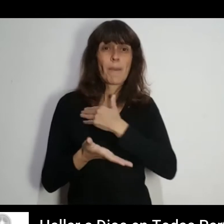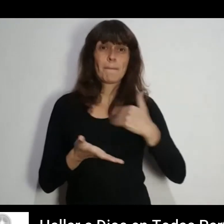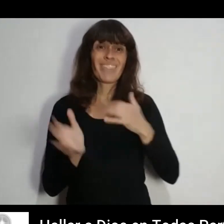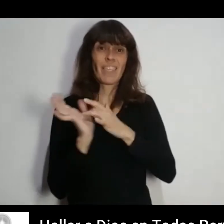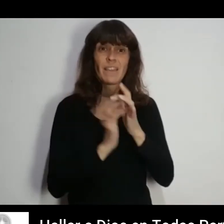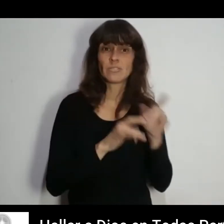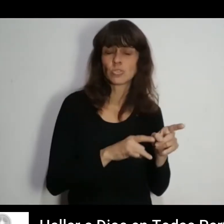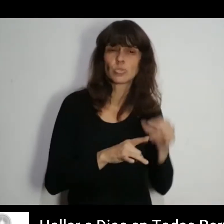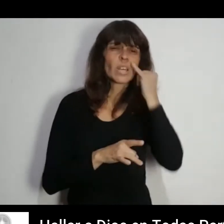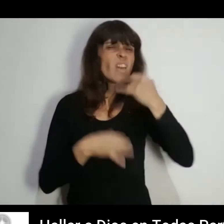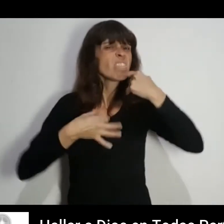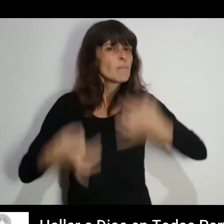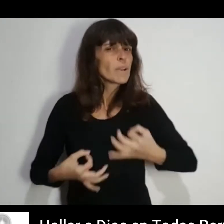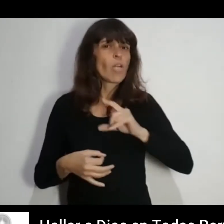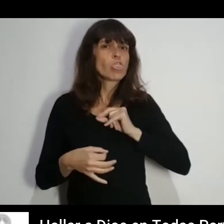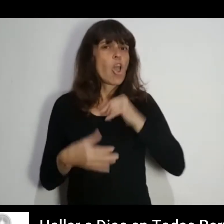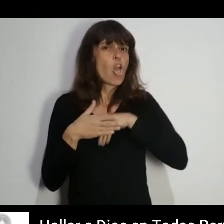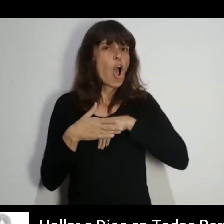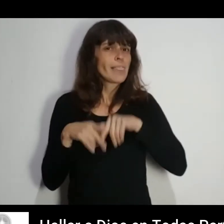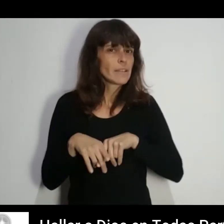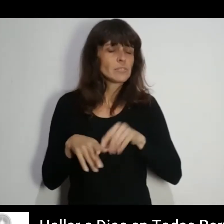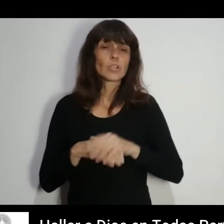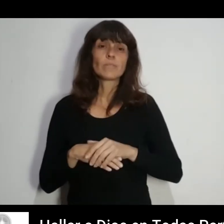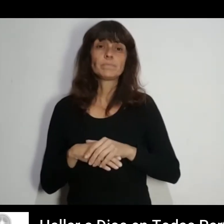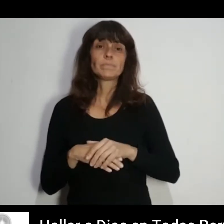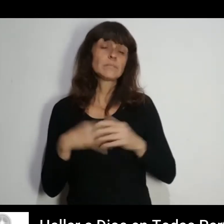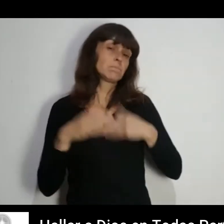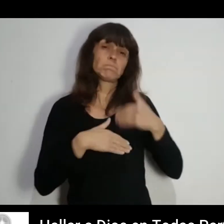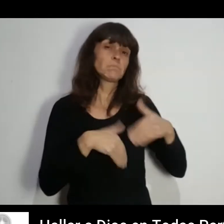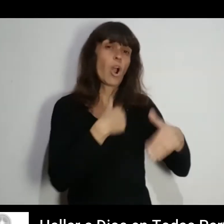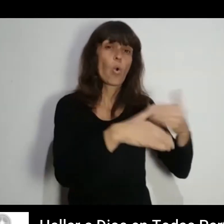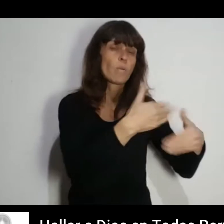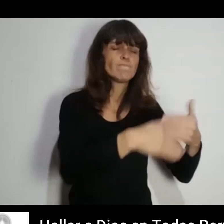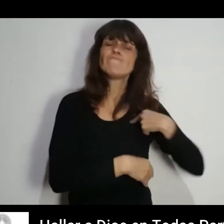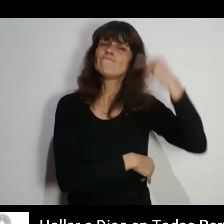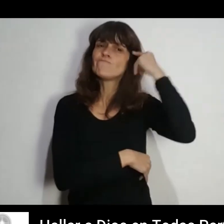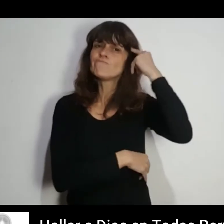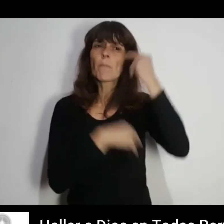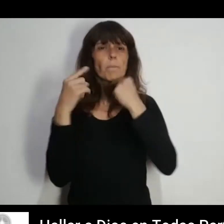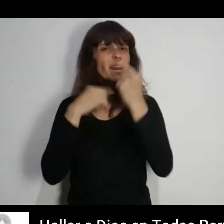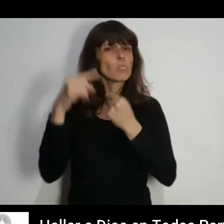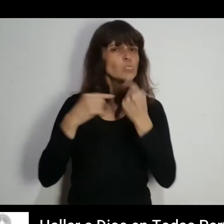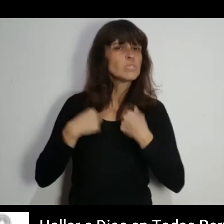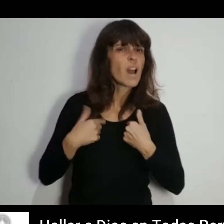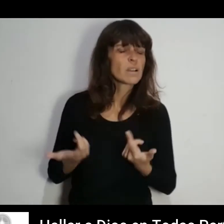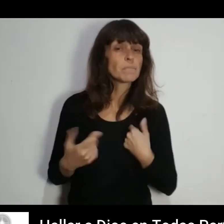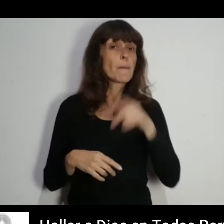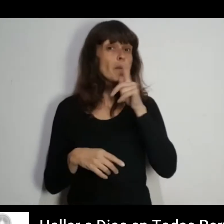María, la madre de Jesús Y realmente me dolió dentro Siguió adelante y empecé a cuestionarme